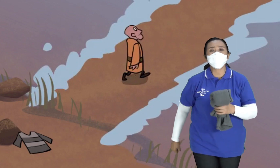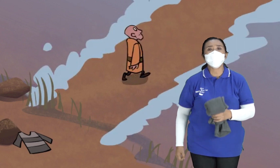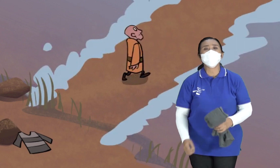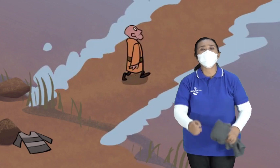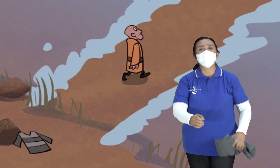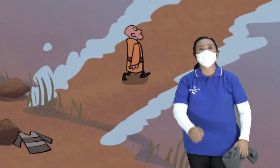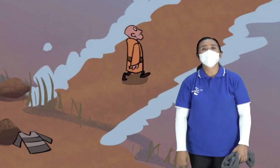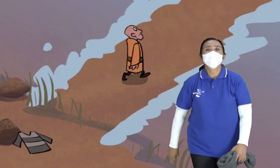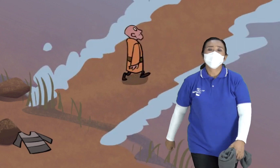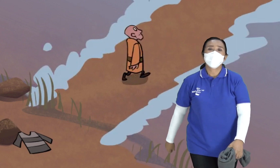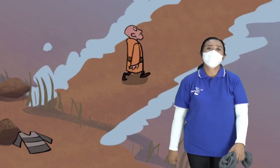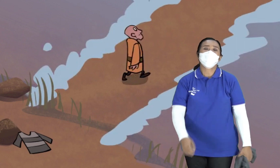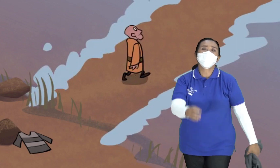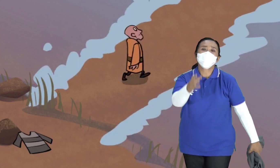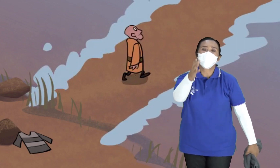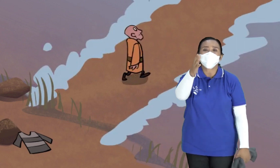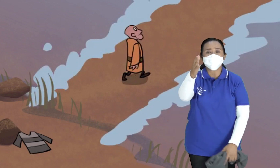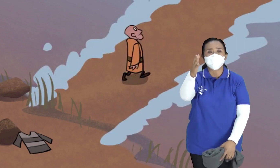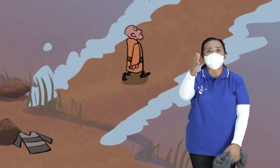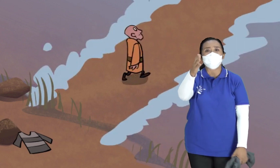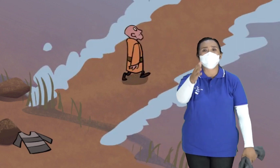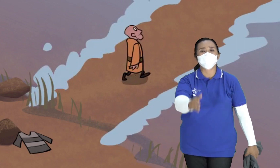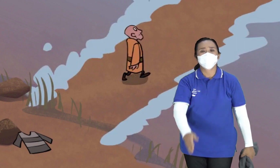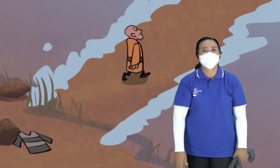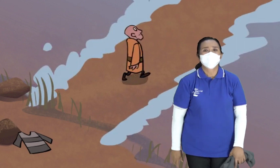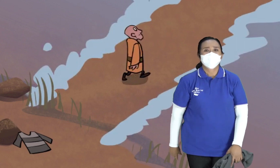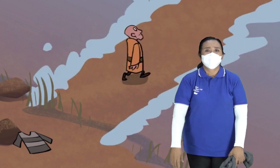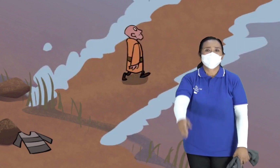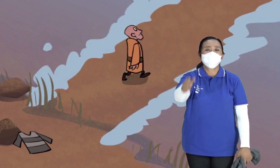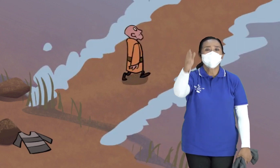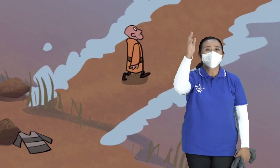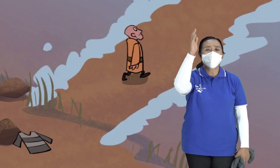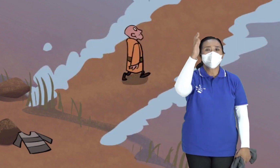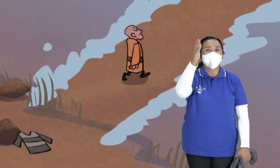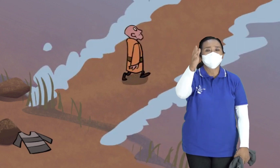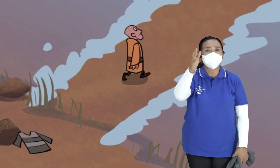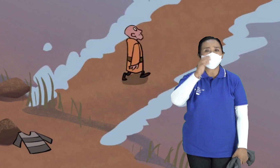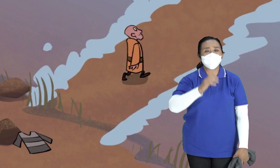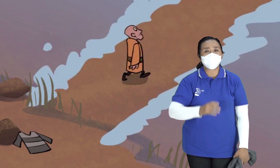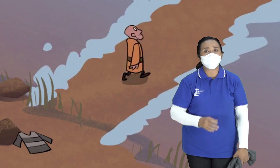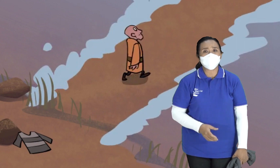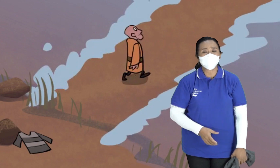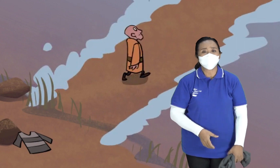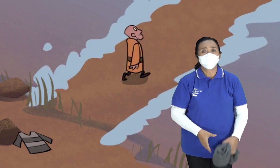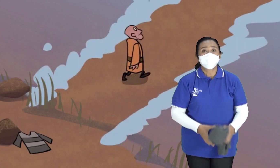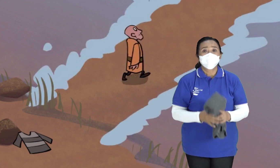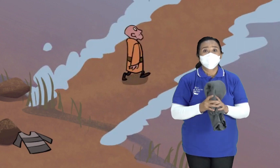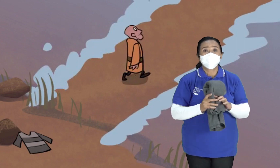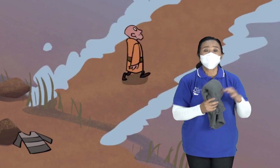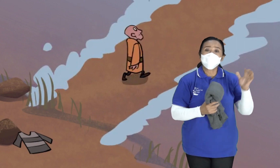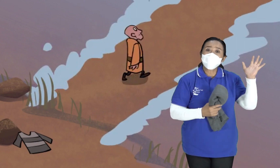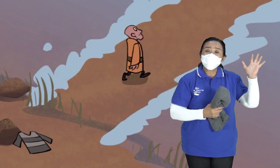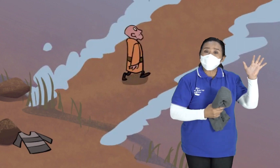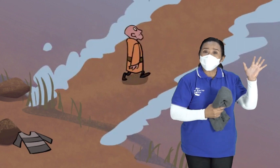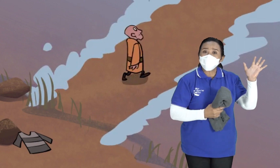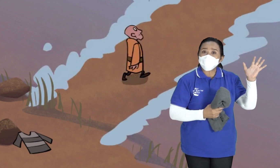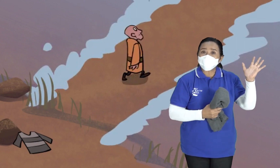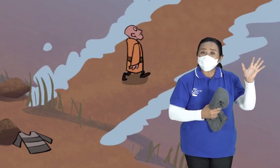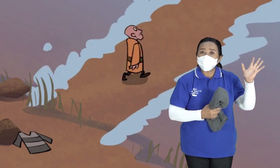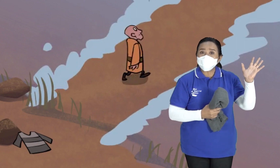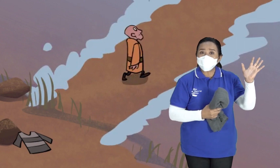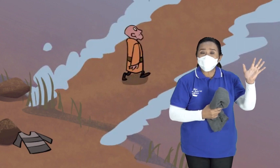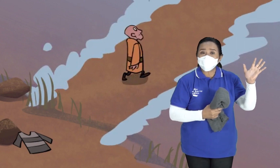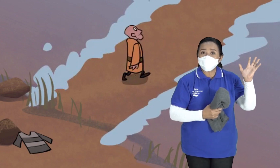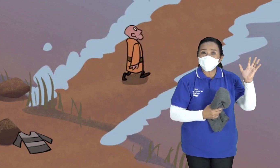tanah kering Dan dia Berjalan menuju ke seberang Sampai di seberang dengan selamat Itu ada 50